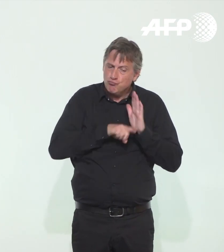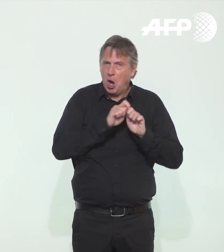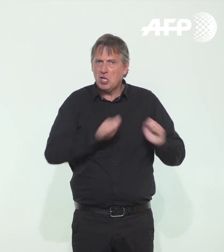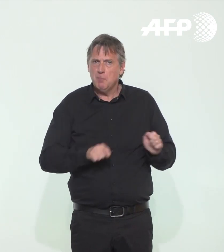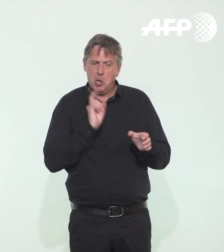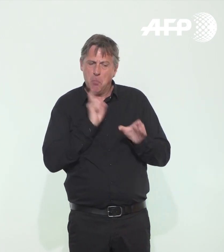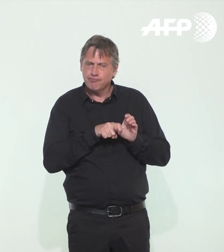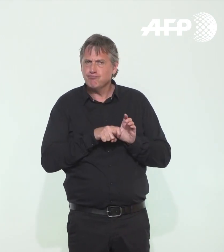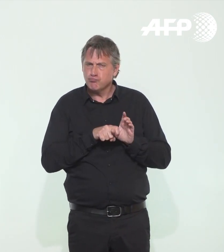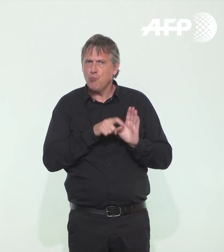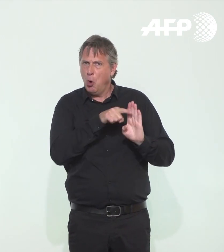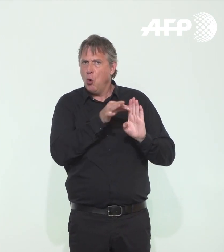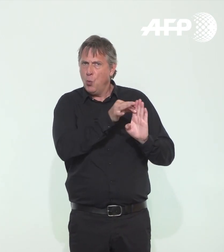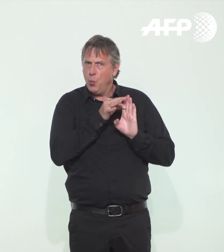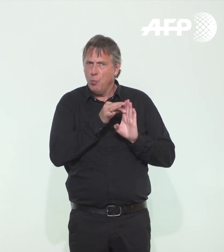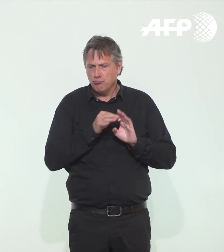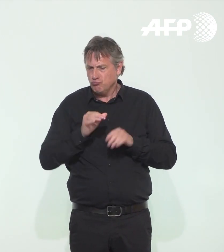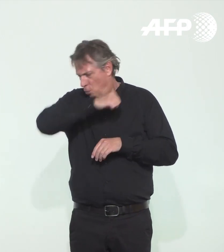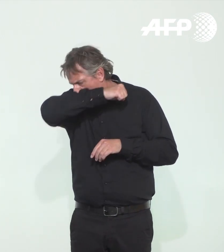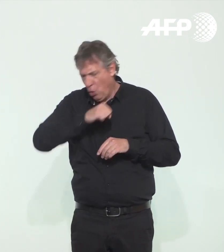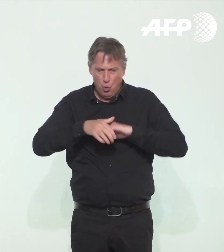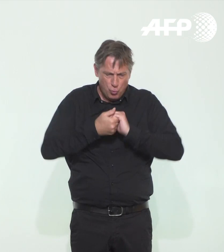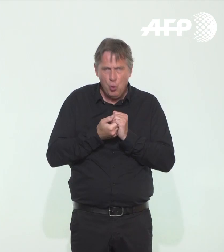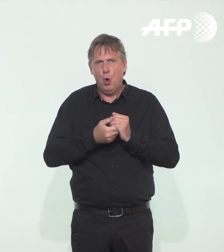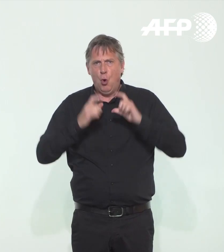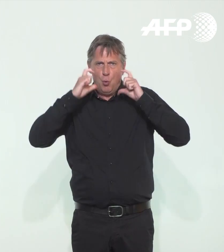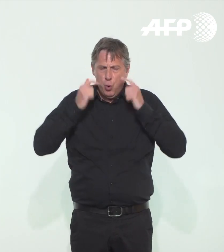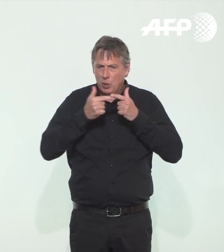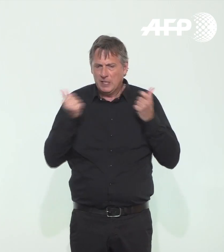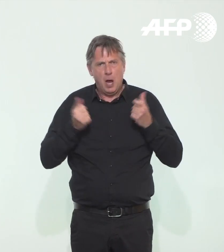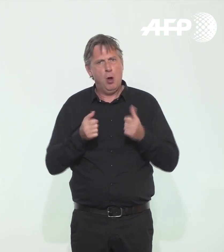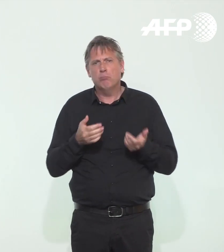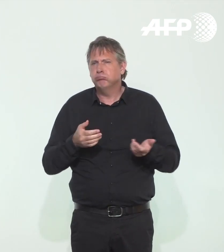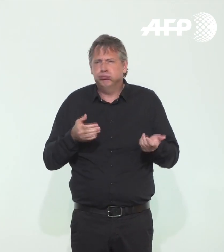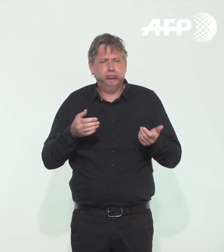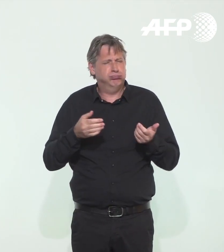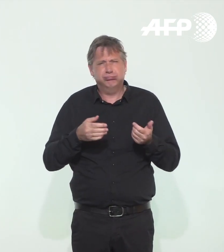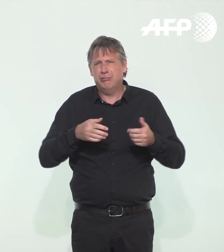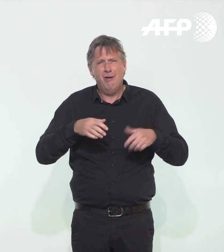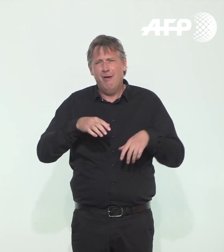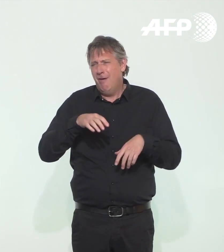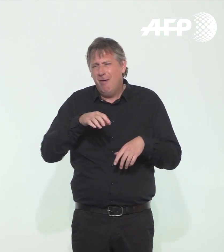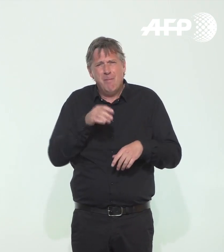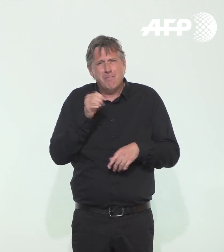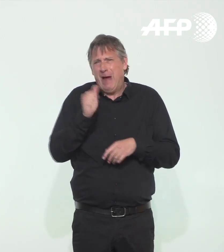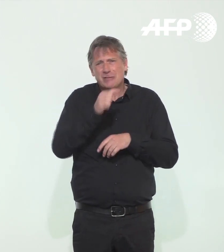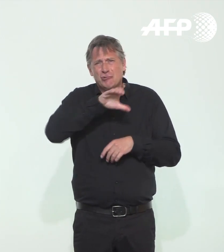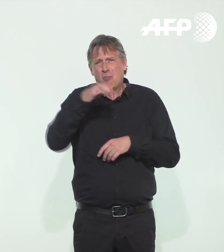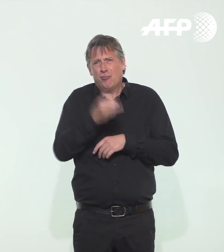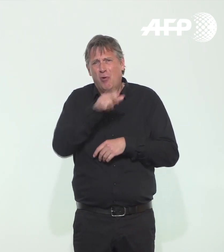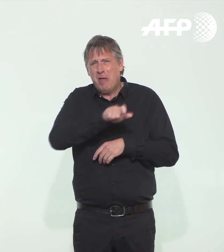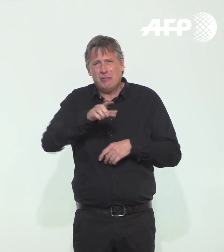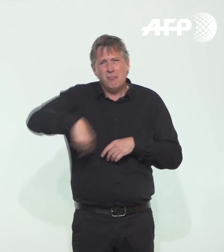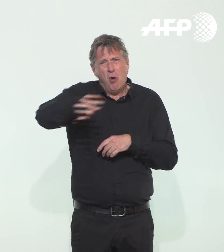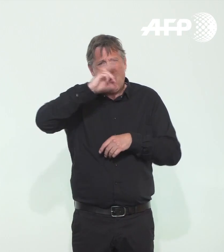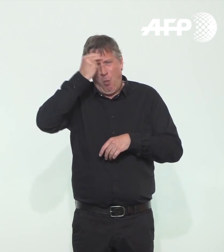gestes barrières et je pense qu'on peut s'en féliciter collectivement parce qu'une immense majorité des Français a parfaitement intégré aujourd'hui l'importance d'appliquer les gestes barrières,